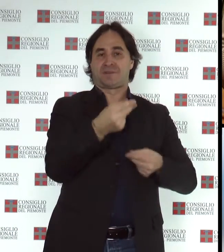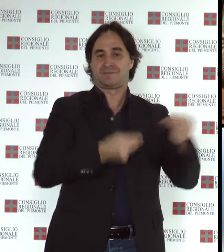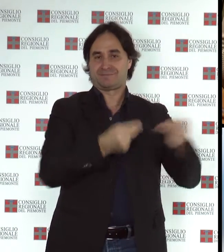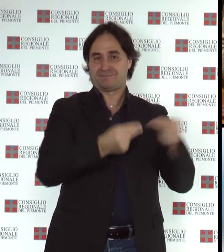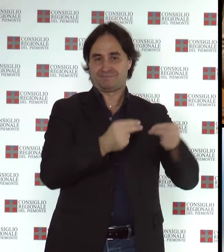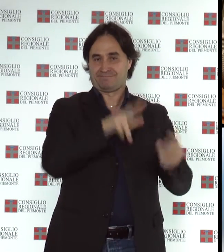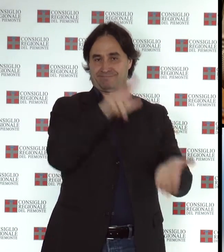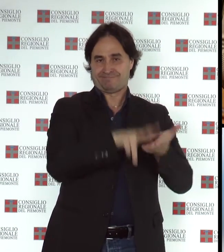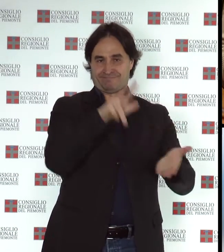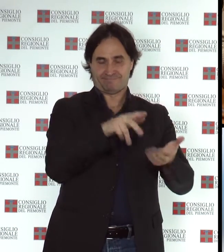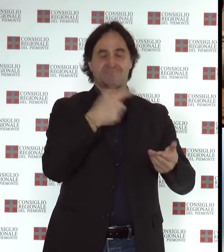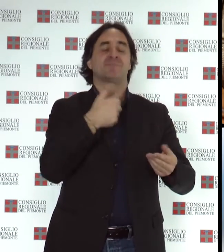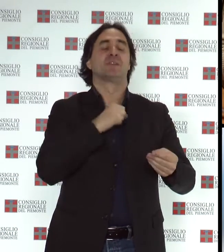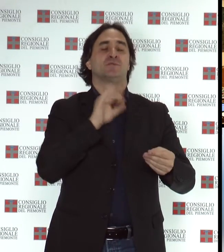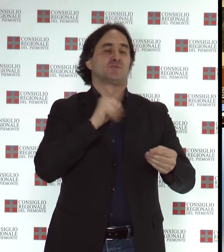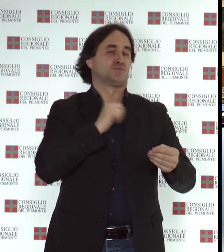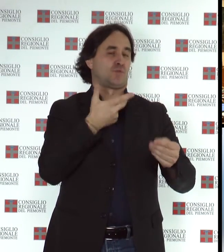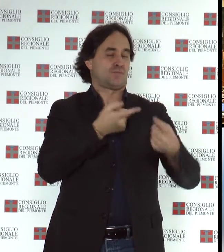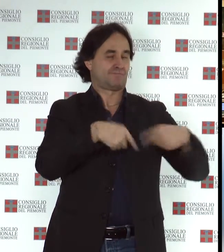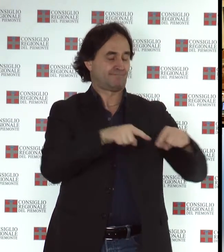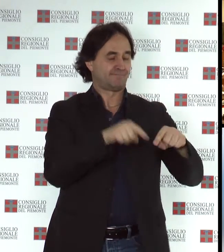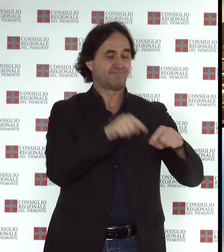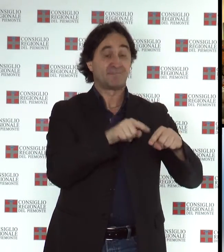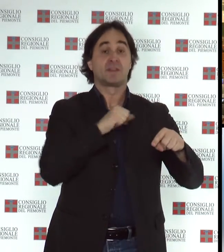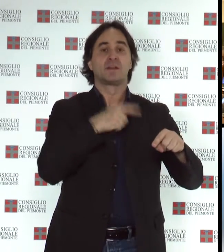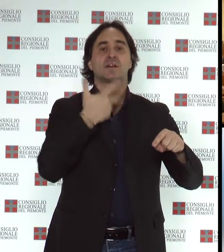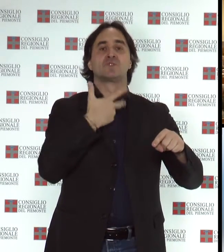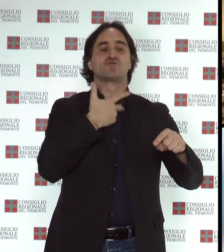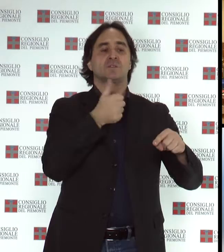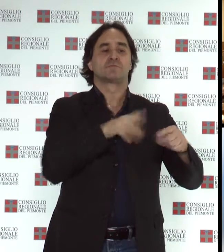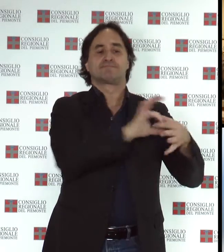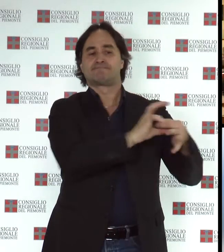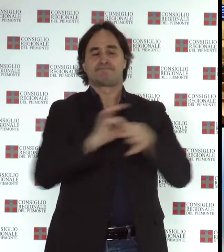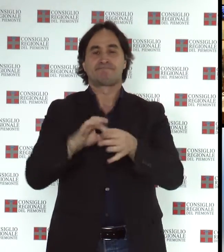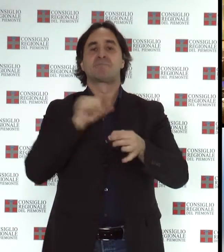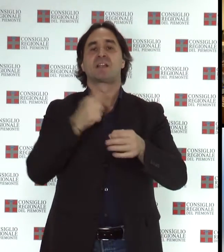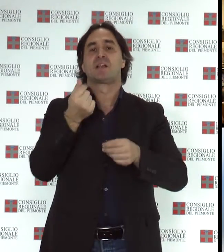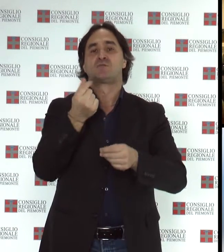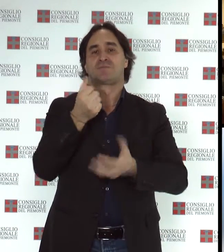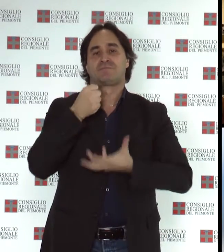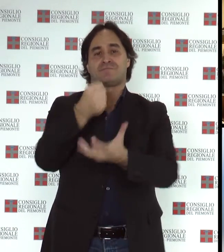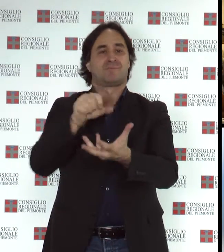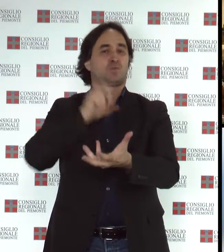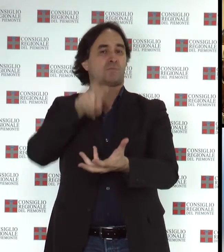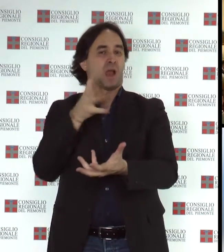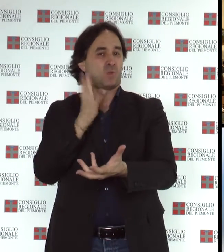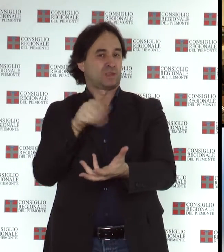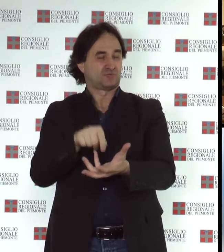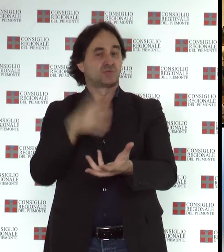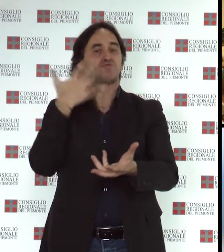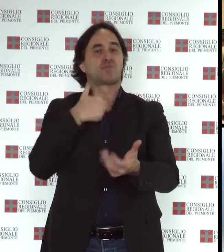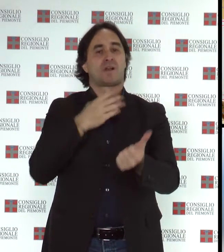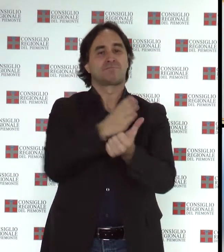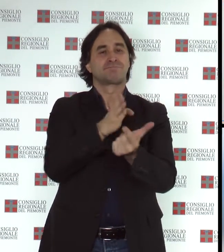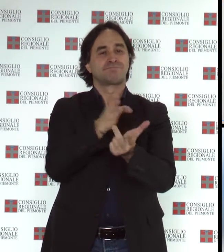approdato in aula nella seduta precedente ha iniziato l'esame del collegato alla finanziaria 2015 e ha discusso e votato diversi